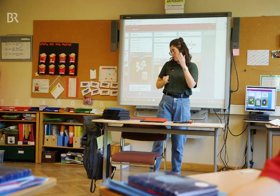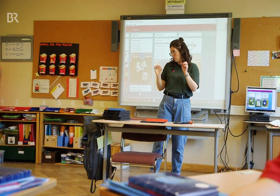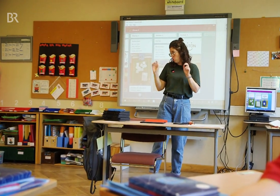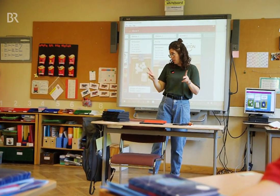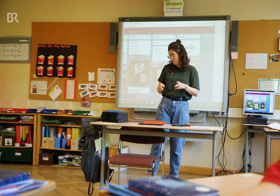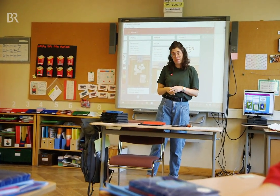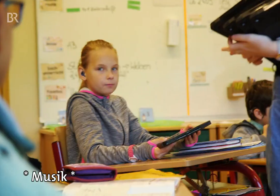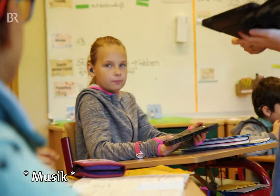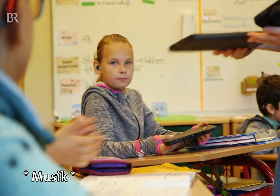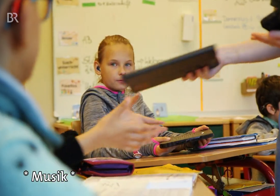-App. ...